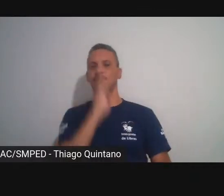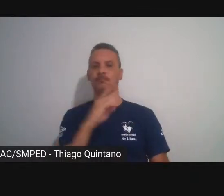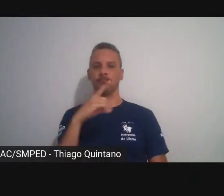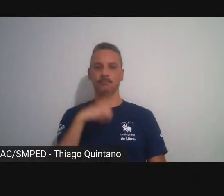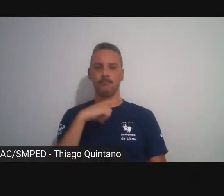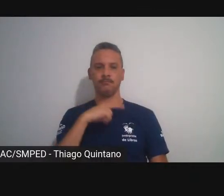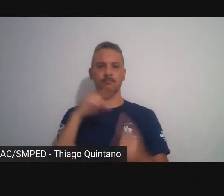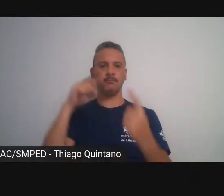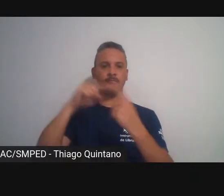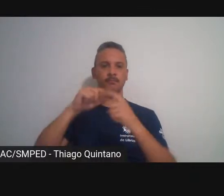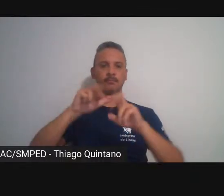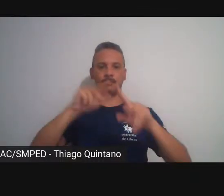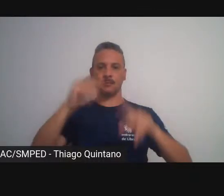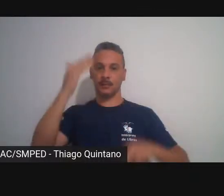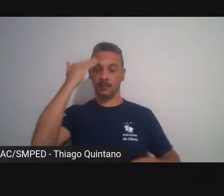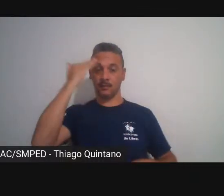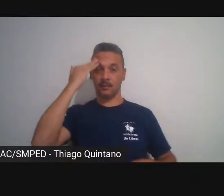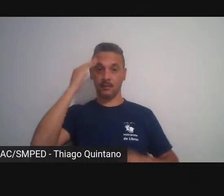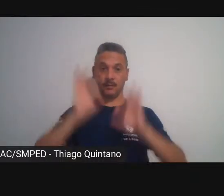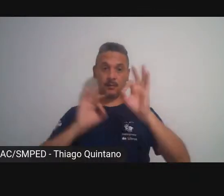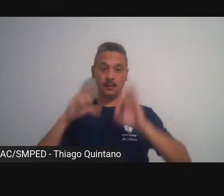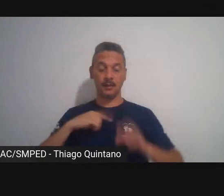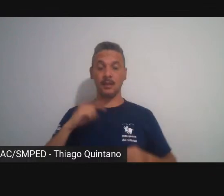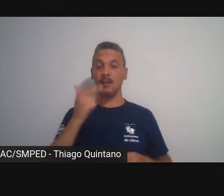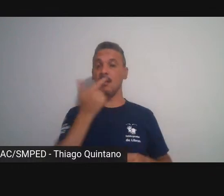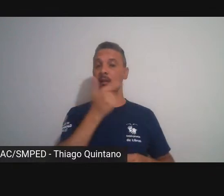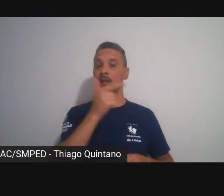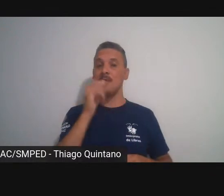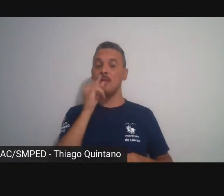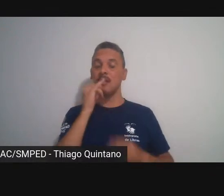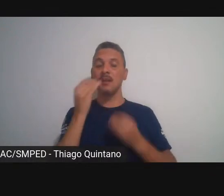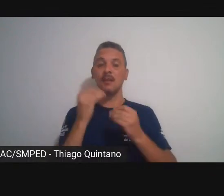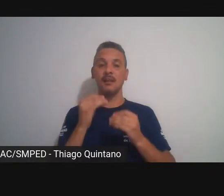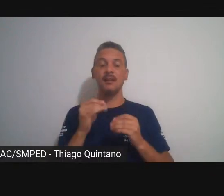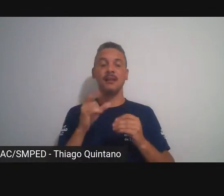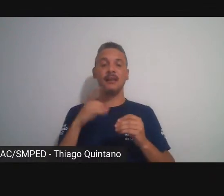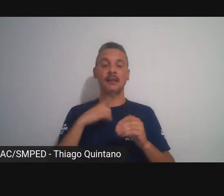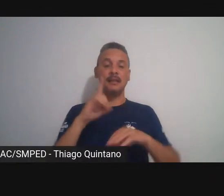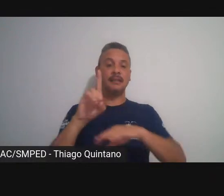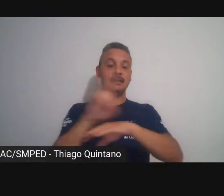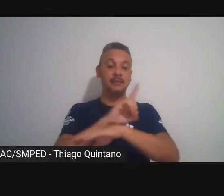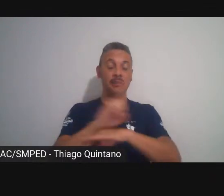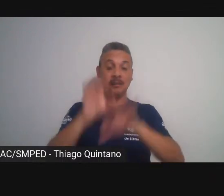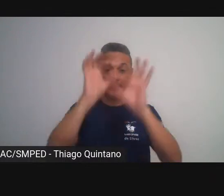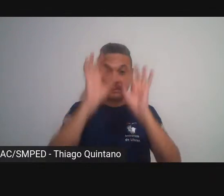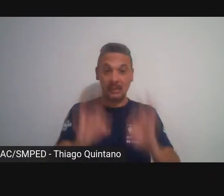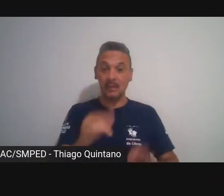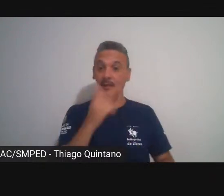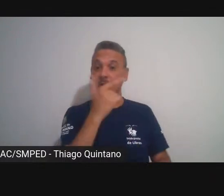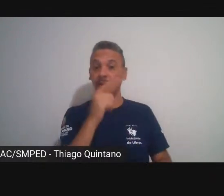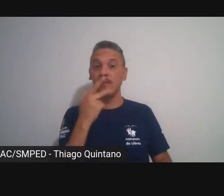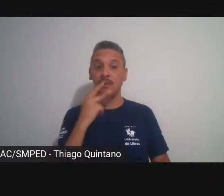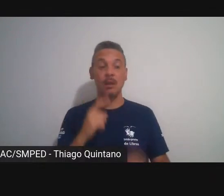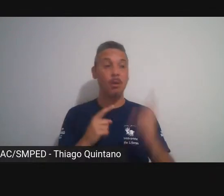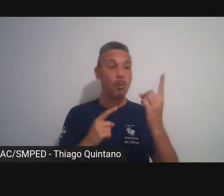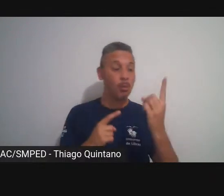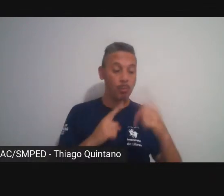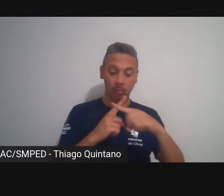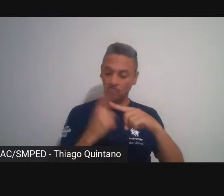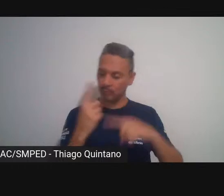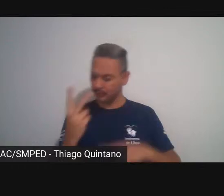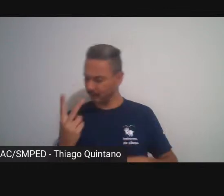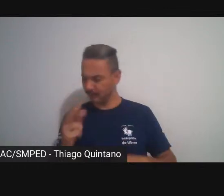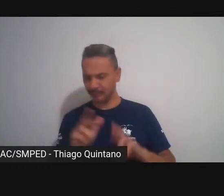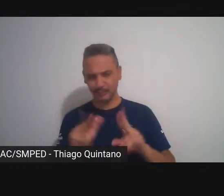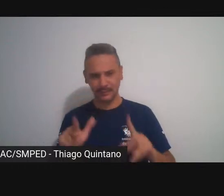entendida de forma diferente então não existe um dicionário cartesiano que diz que um mais um é dois quer dizer isso